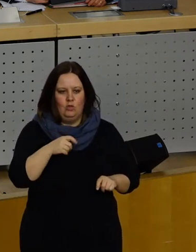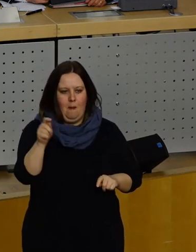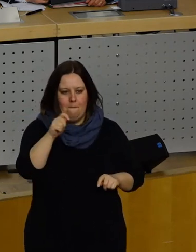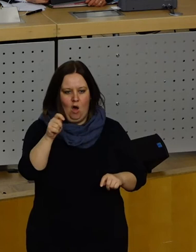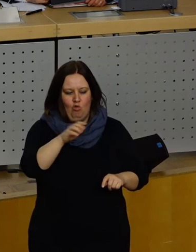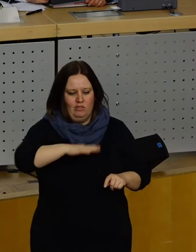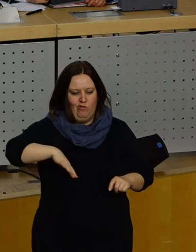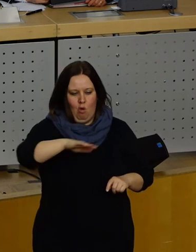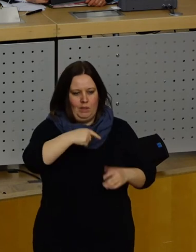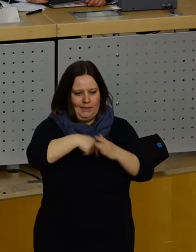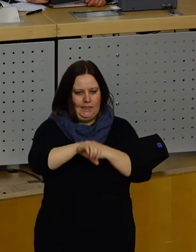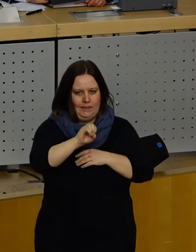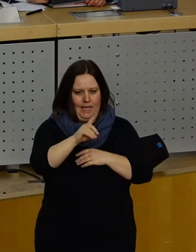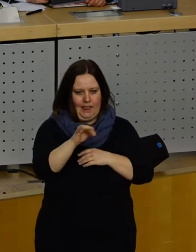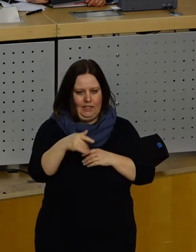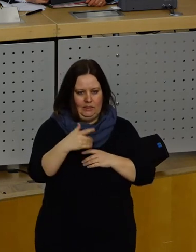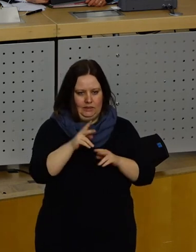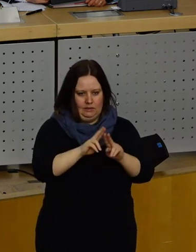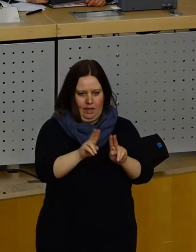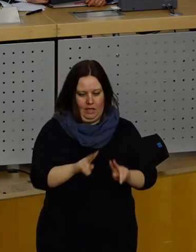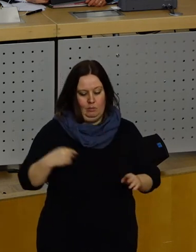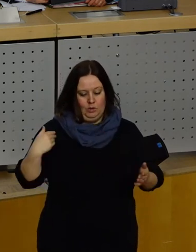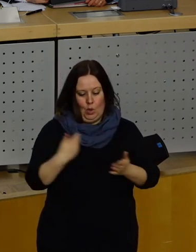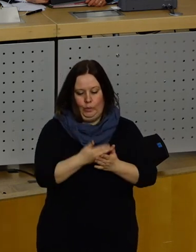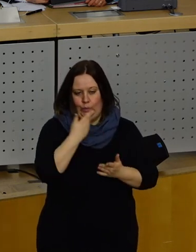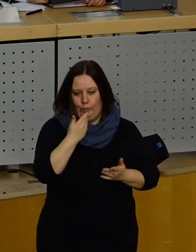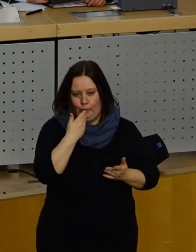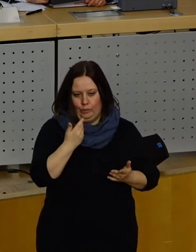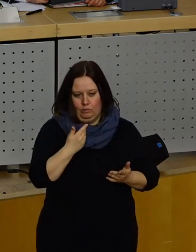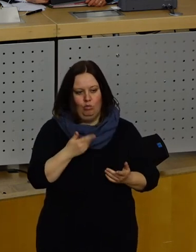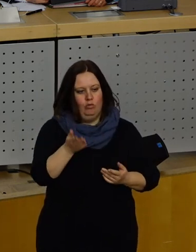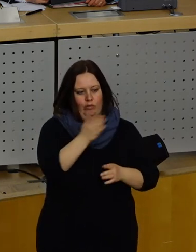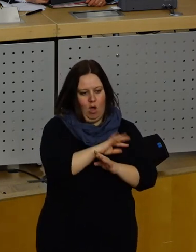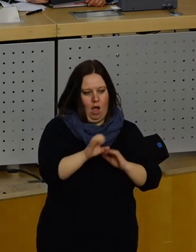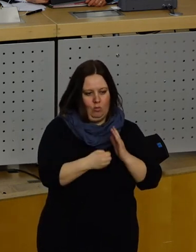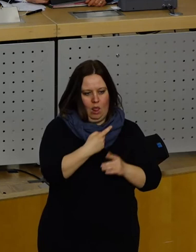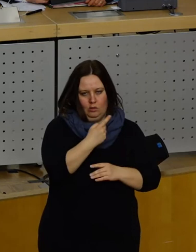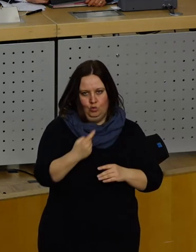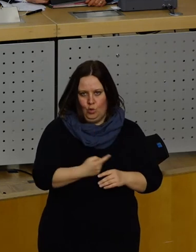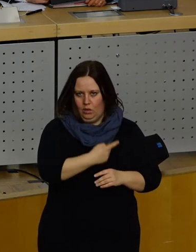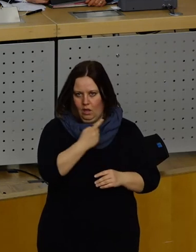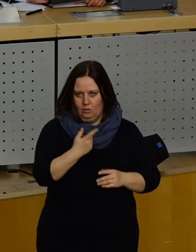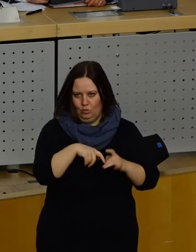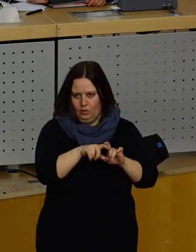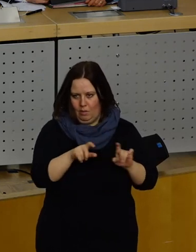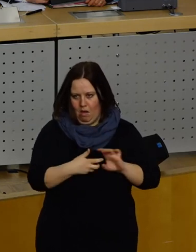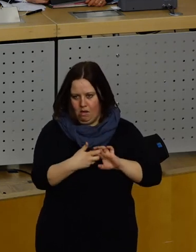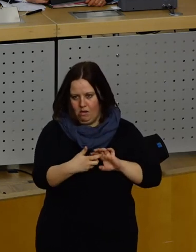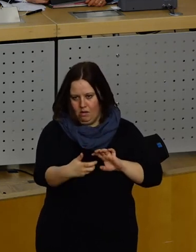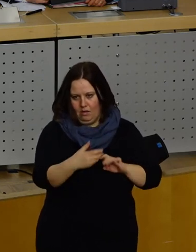Niedersedlitz zu sanieren. Bis heute ist nichts passiert. Wie gesagt, wir hatten vor uns die Aktuelle Stunde zum Thema